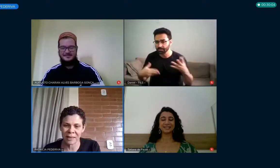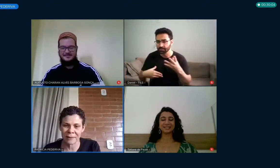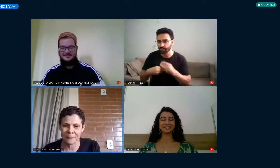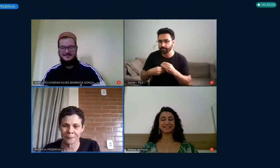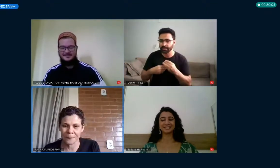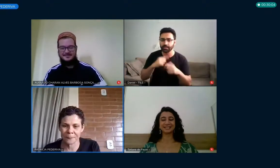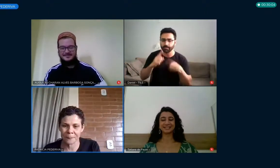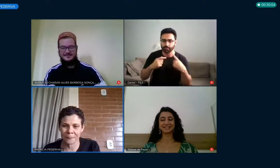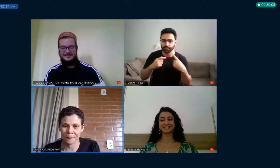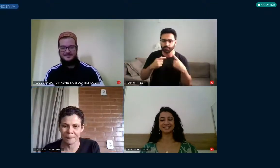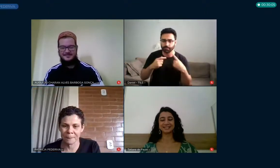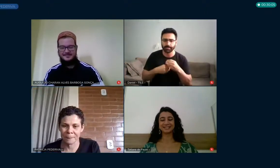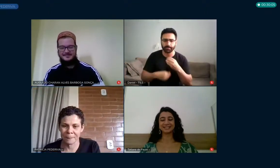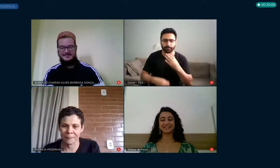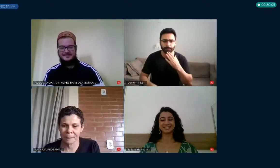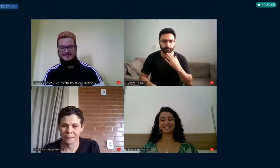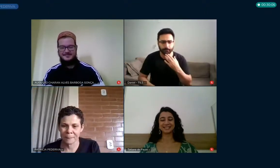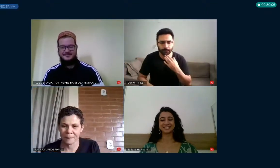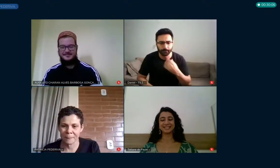vamos retirar aqui.